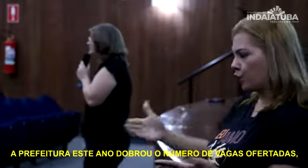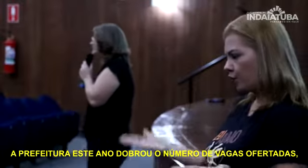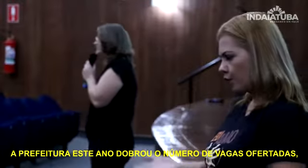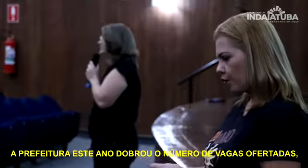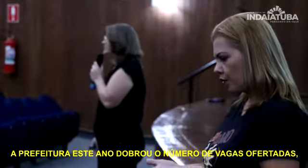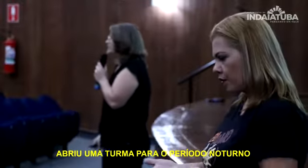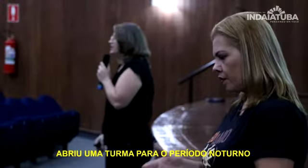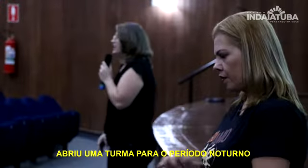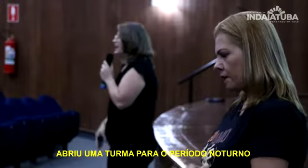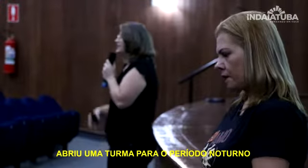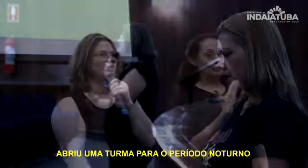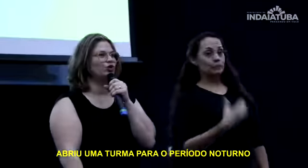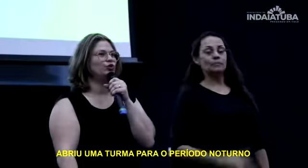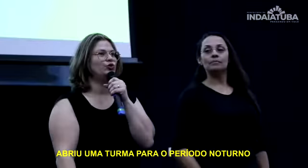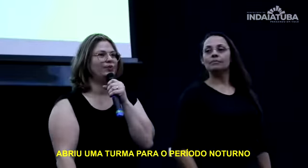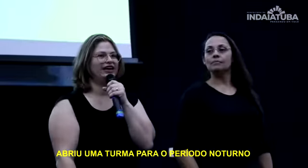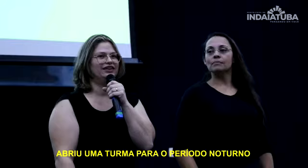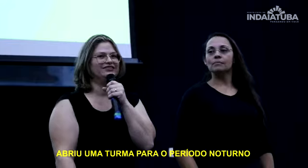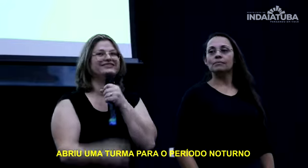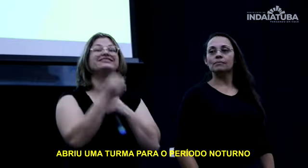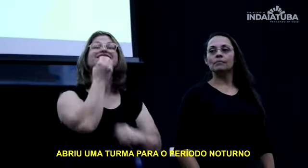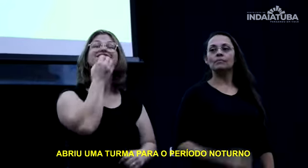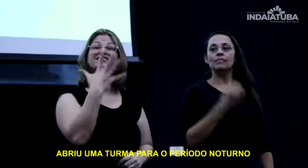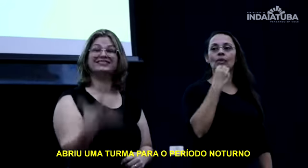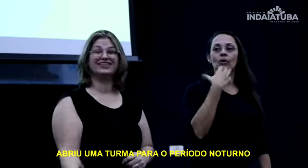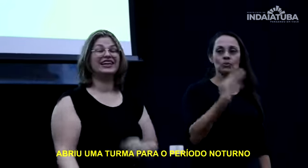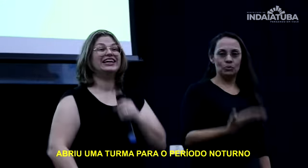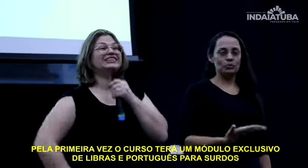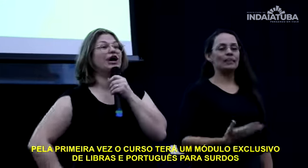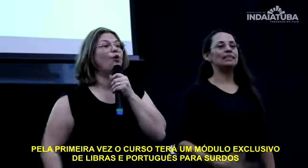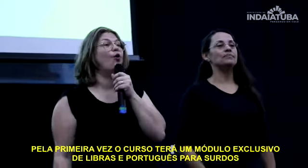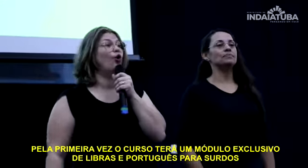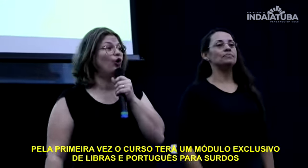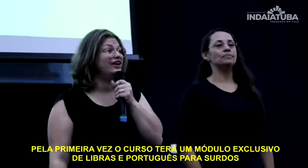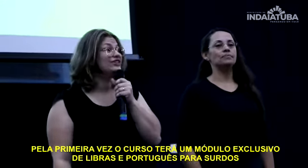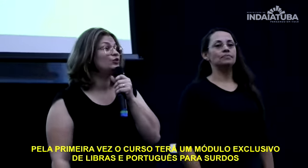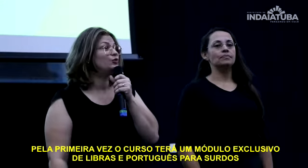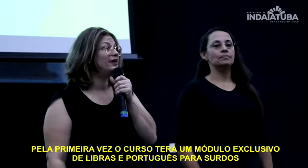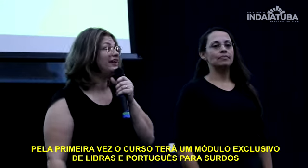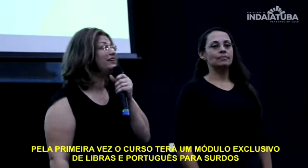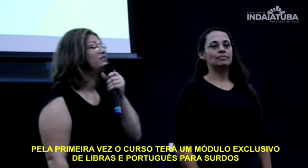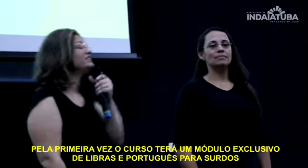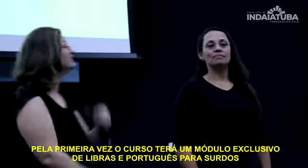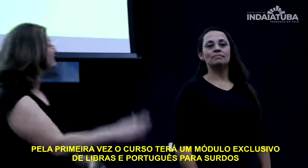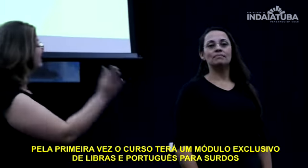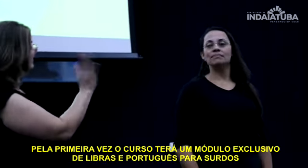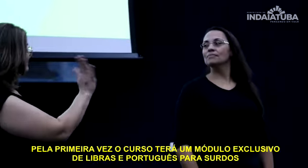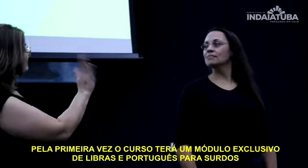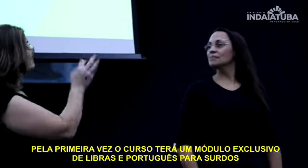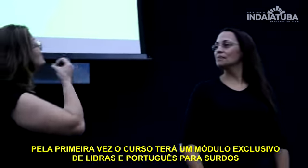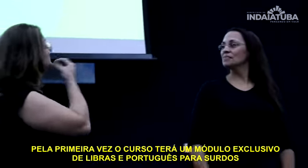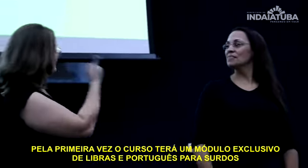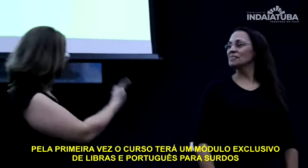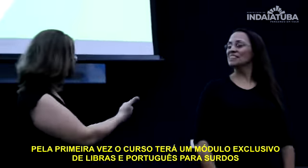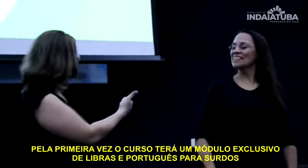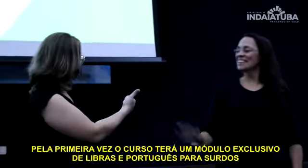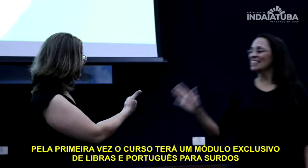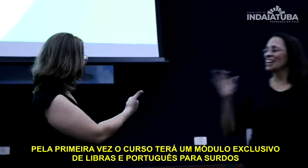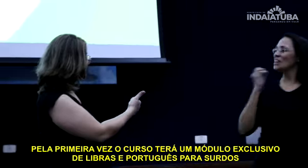ofertadas, abriu uma nova turma para o período noturno e pela primeira vez, o curso terá um módulo exclusivo